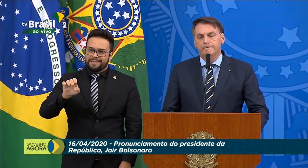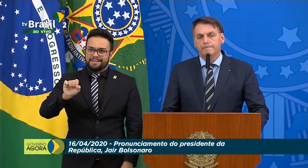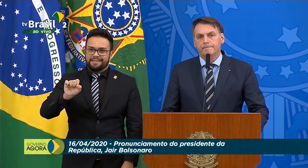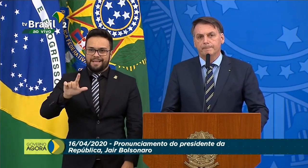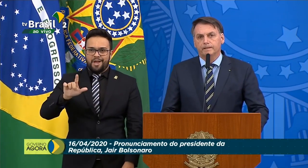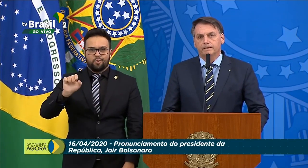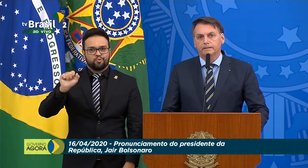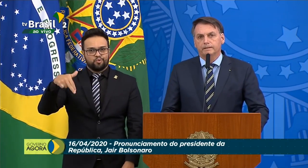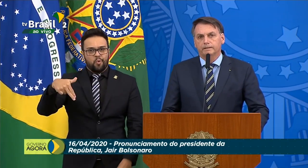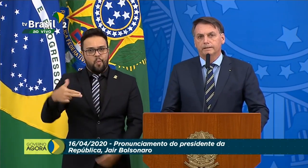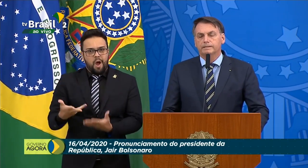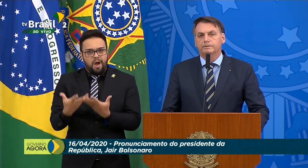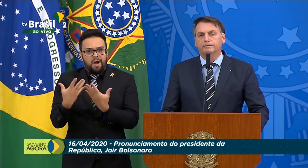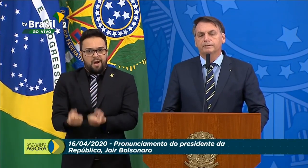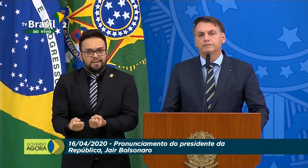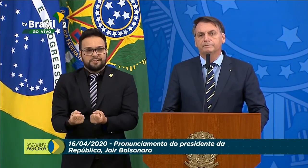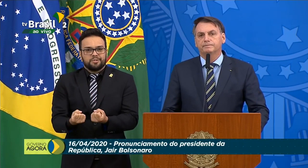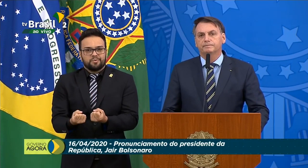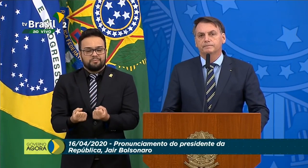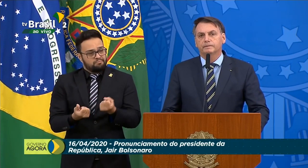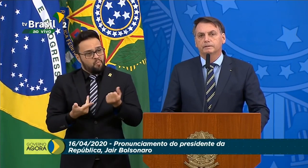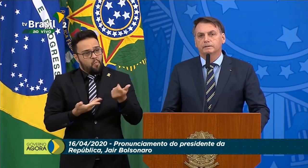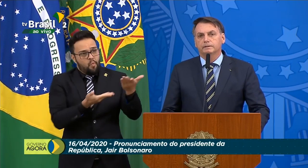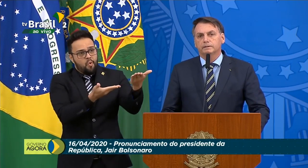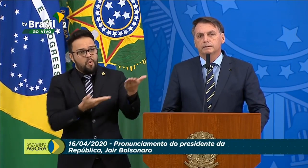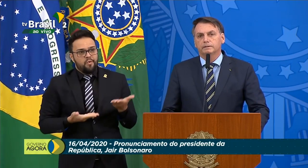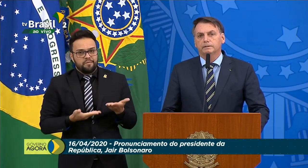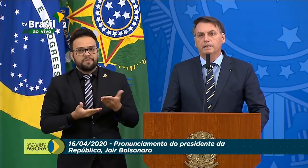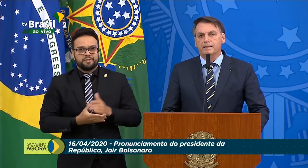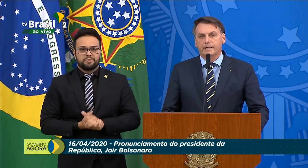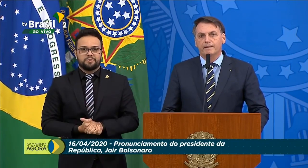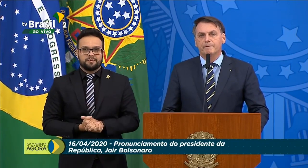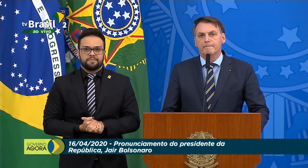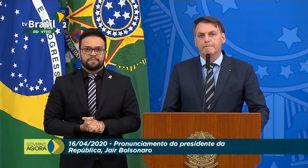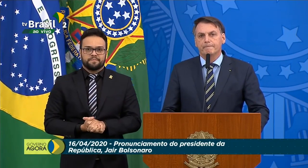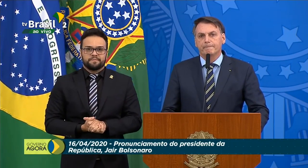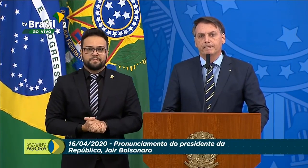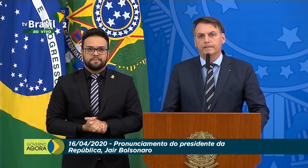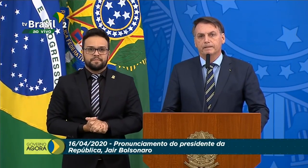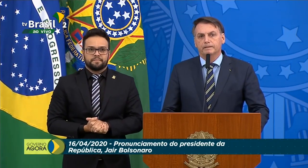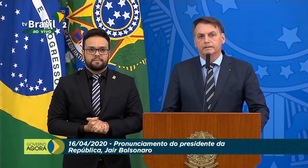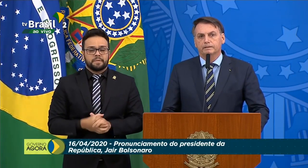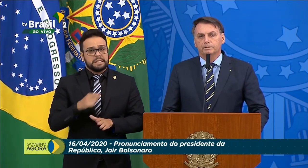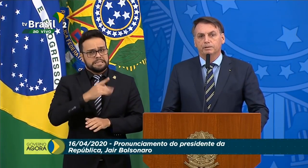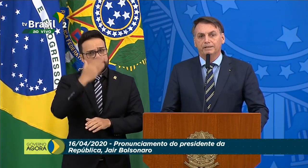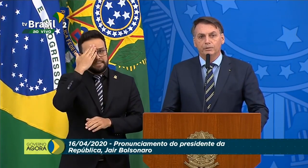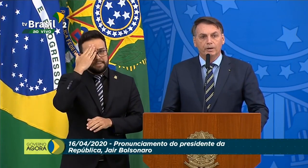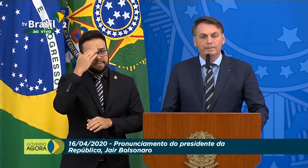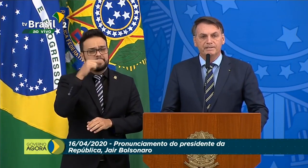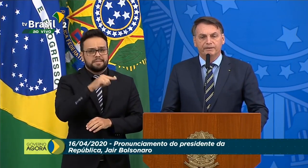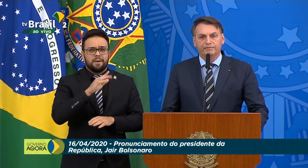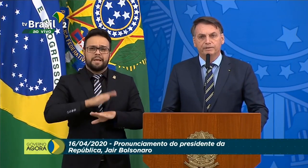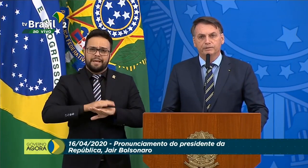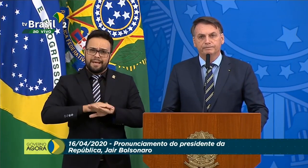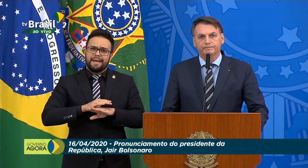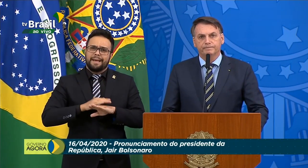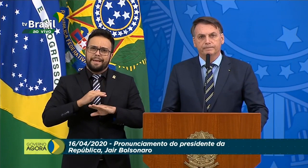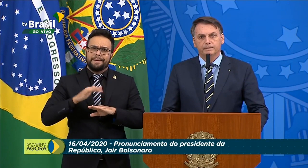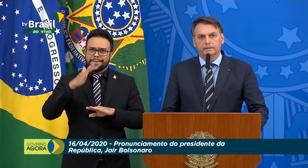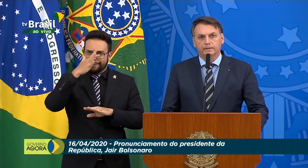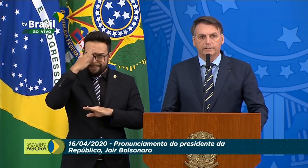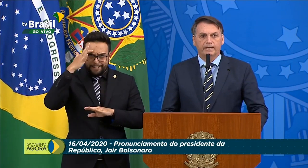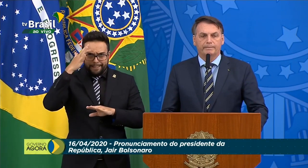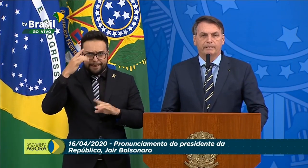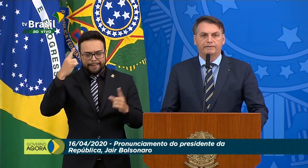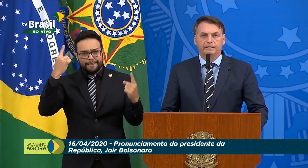aceito esse convite. E ele sabe do enorme desafio